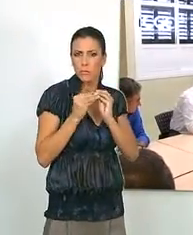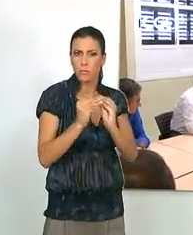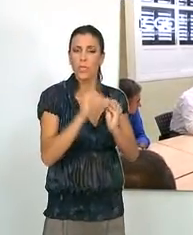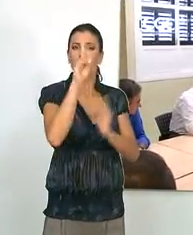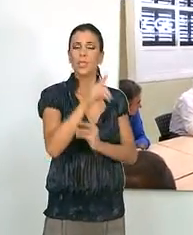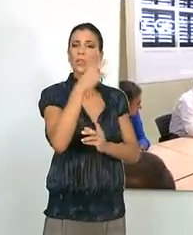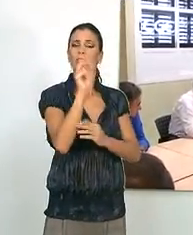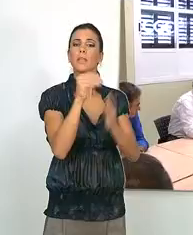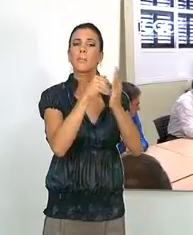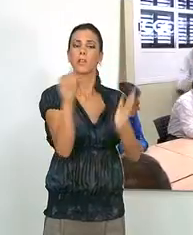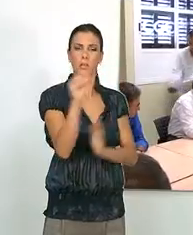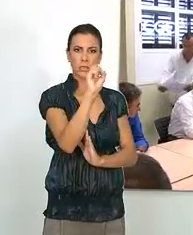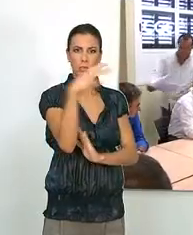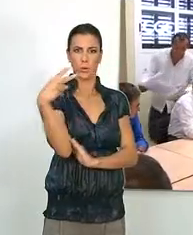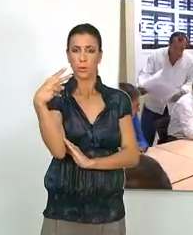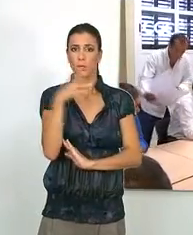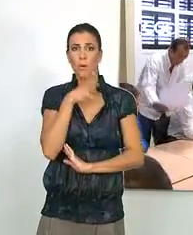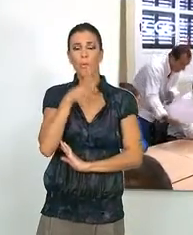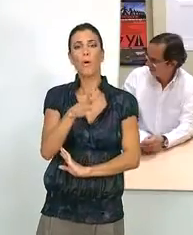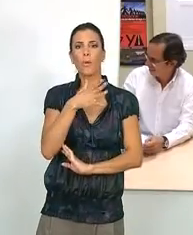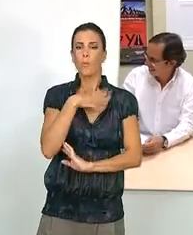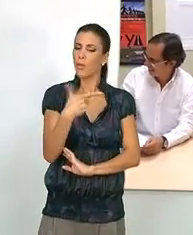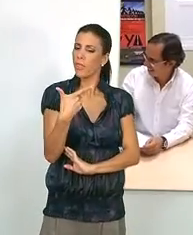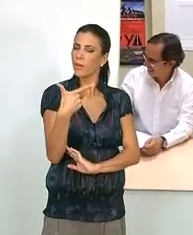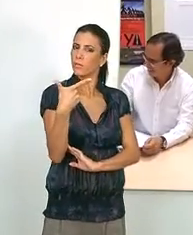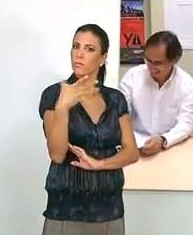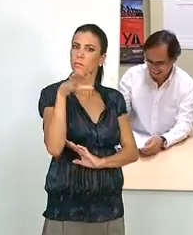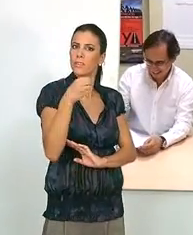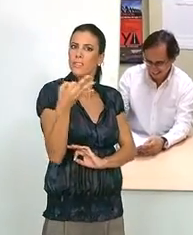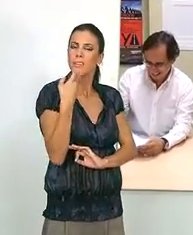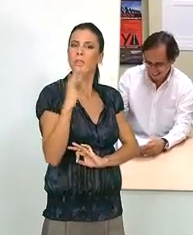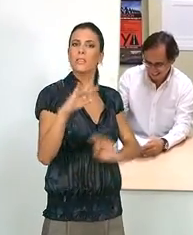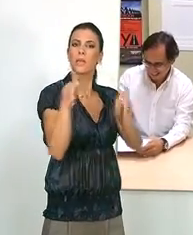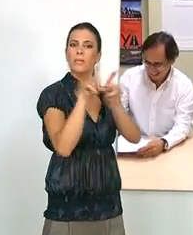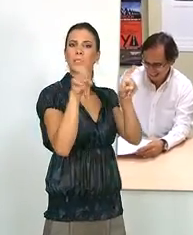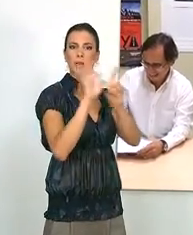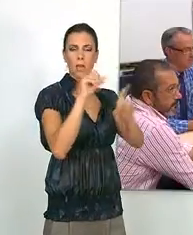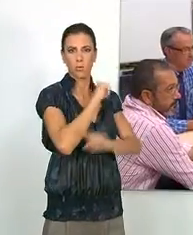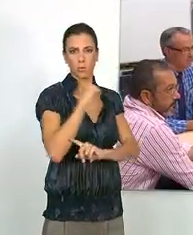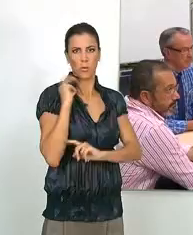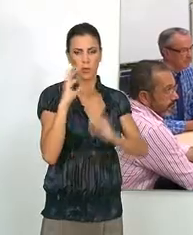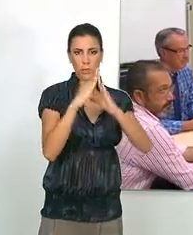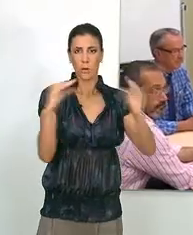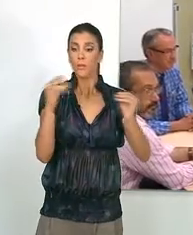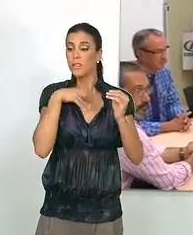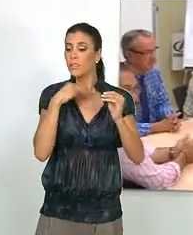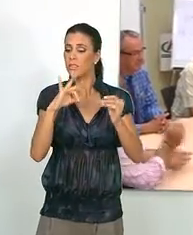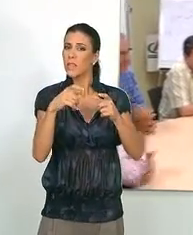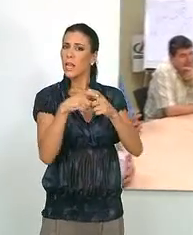de 120 millones de euros a los que podrán optar los empresarios de la comunidad autónoma andaluza. La línea de crédito